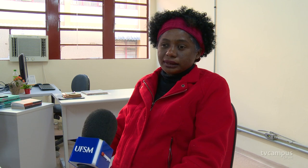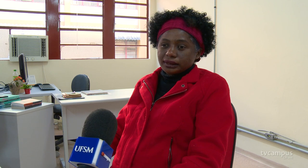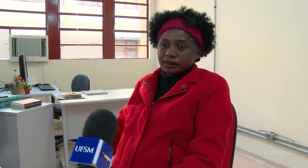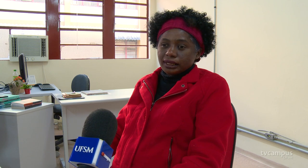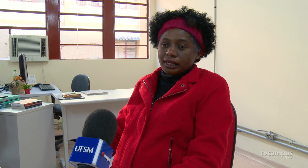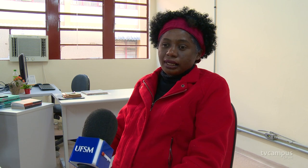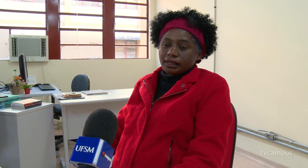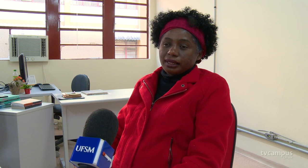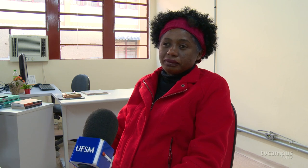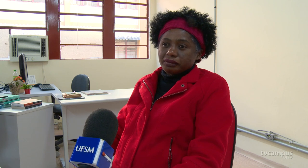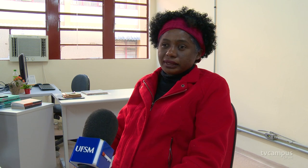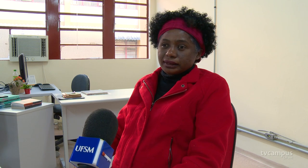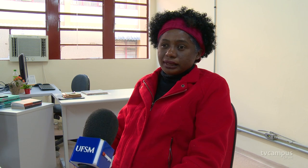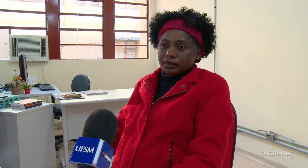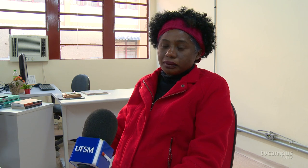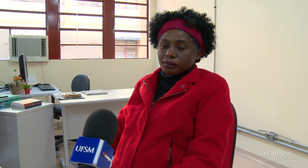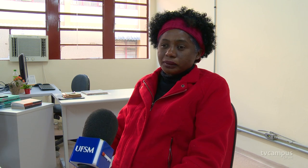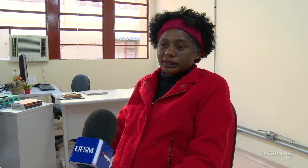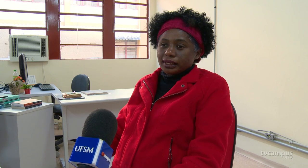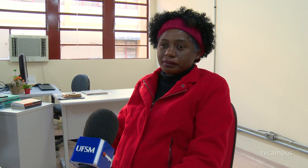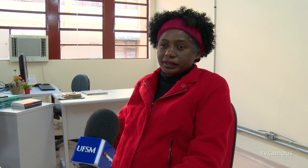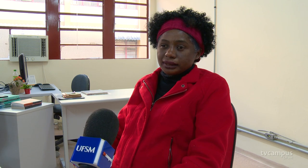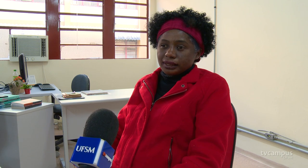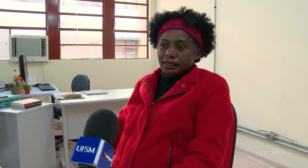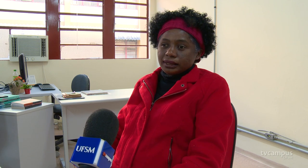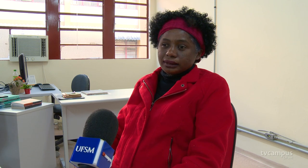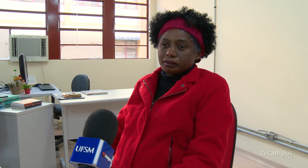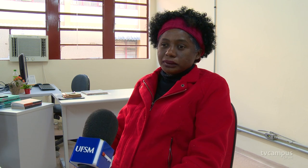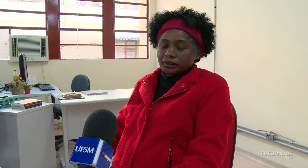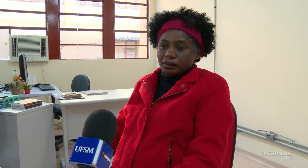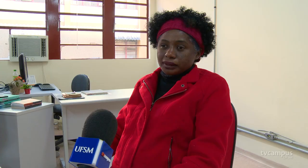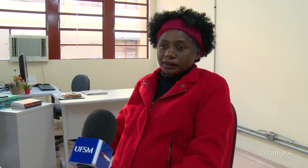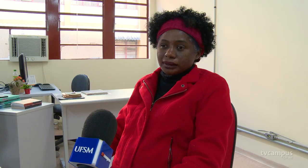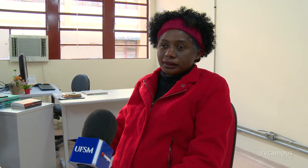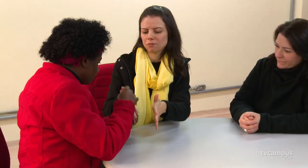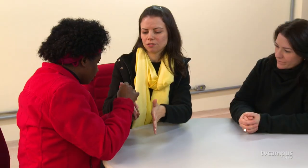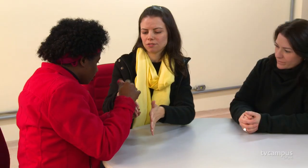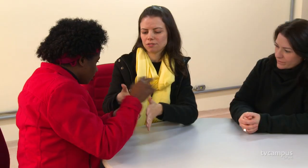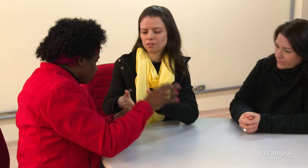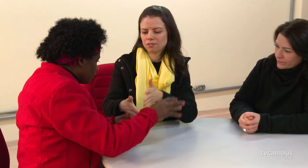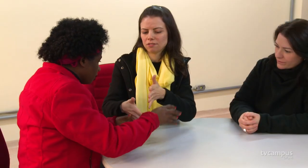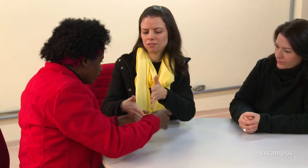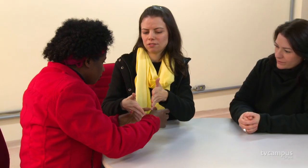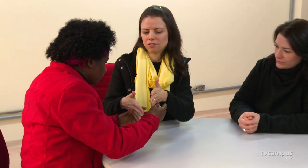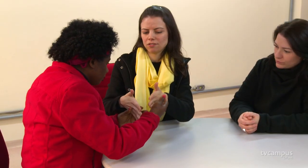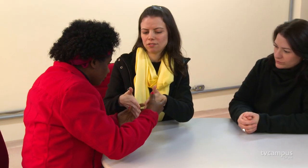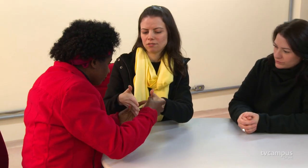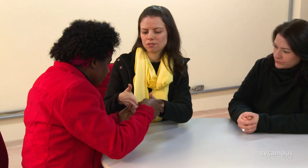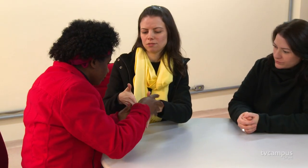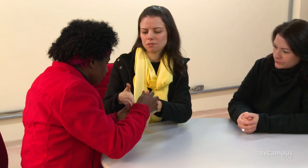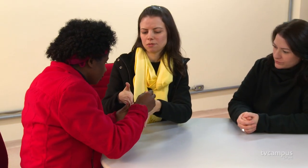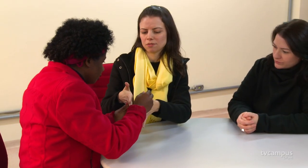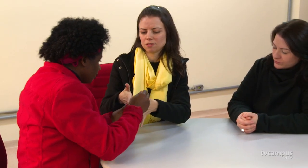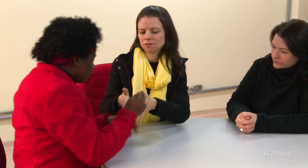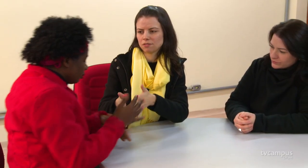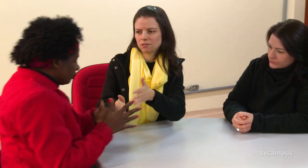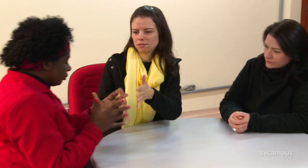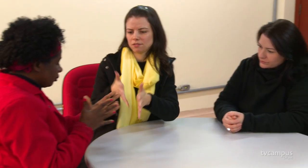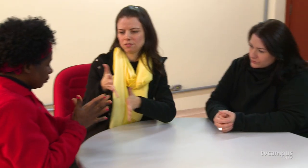gente deve fazer ou consegue fazer. Somos nós. Ruth tem cabelo curto e usa tiara vermelha. E nesse